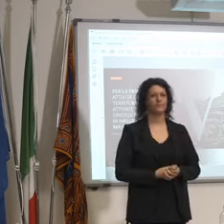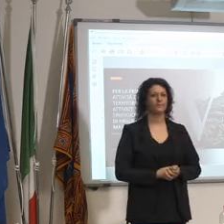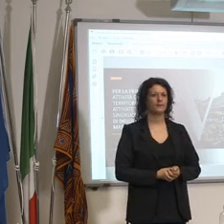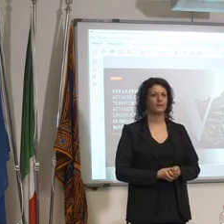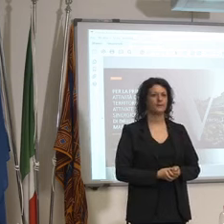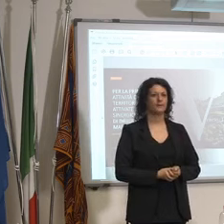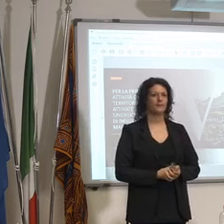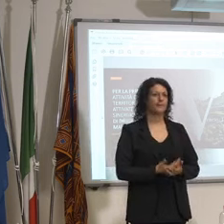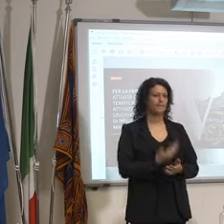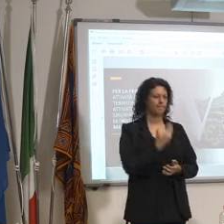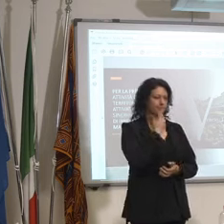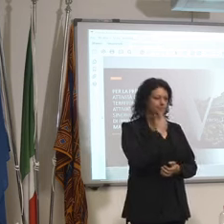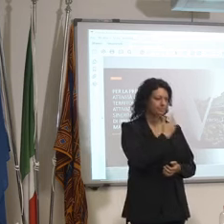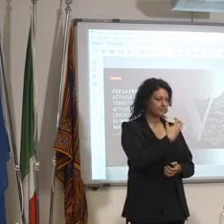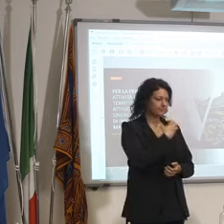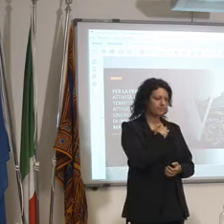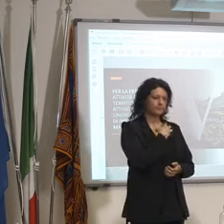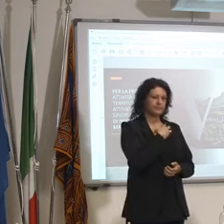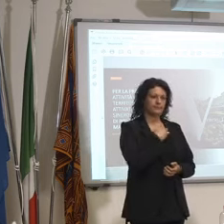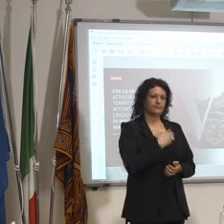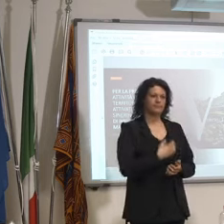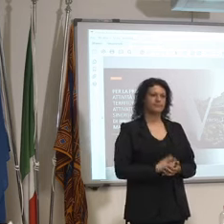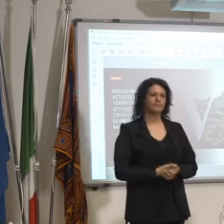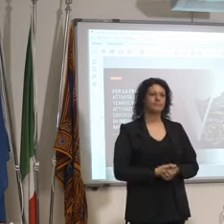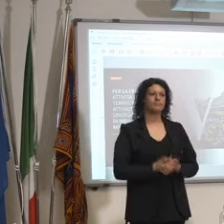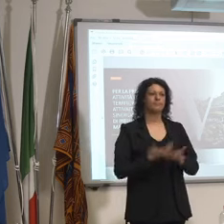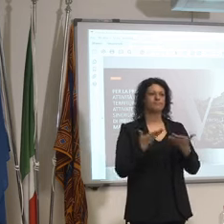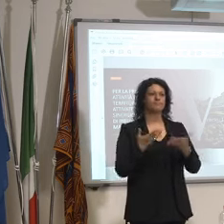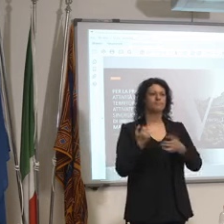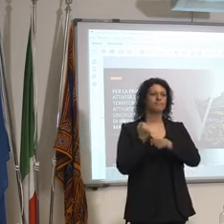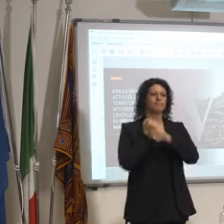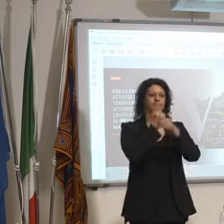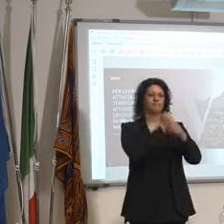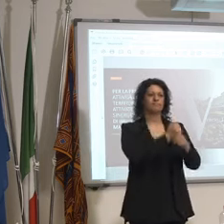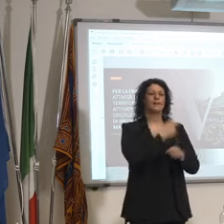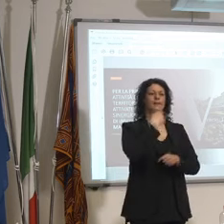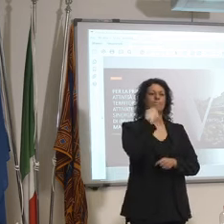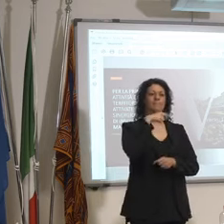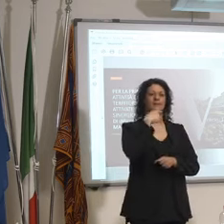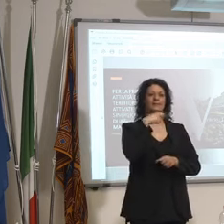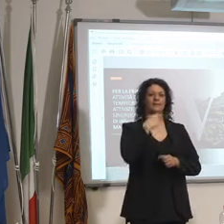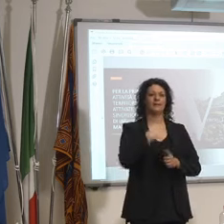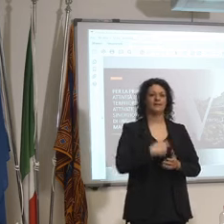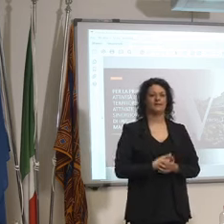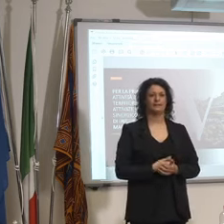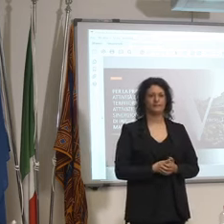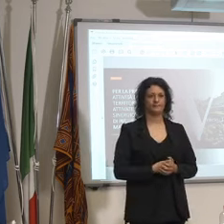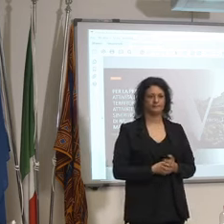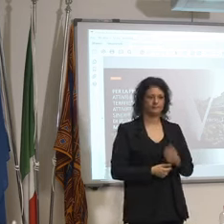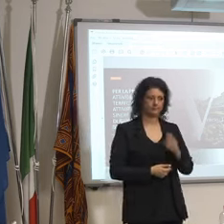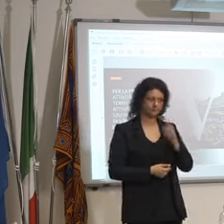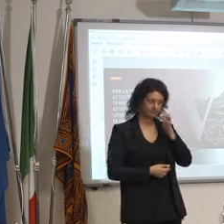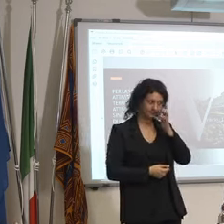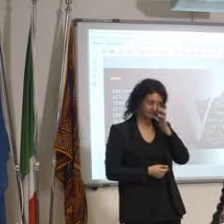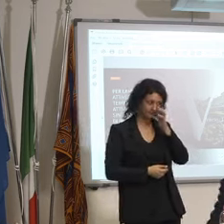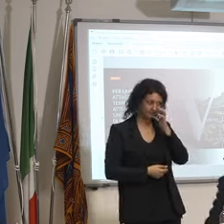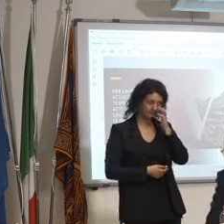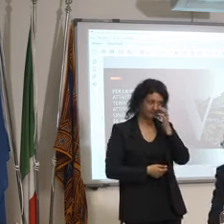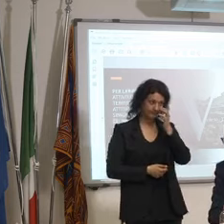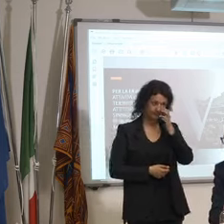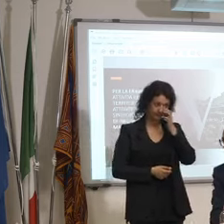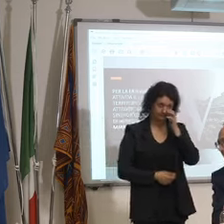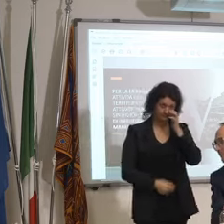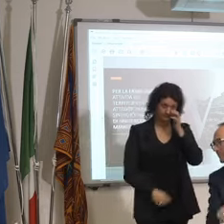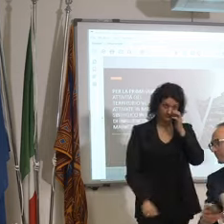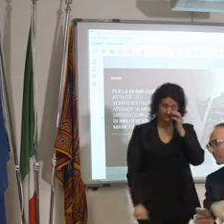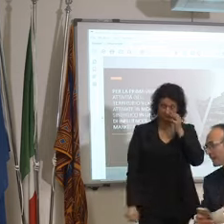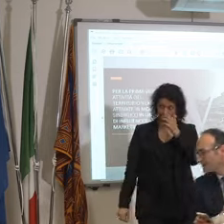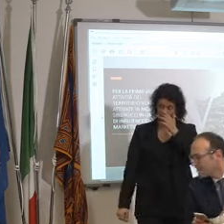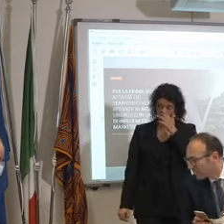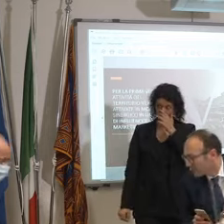ringraziamo l'assessore e passiamo al Presidente che ha altre tante domande e prego